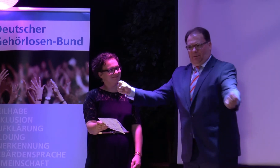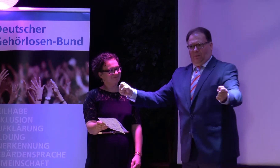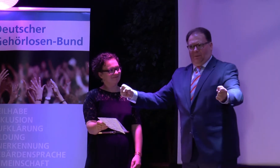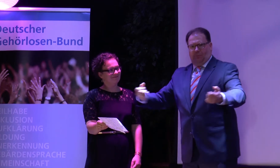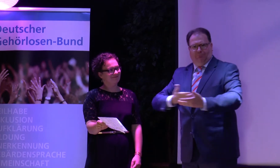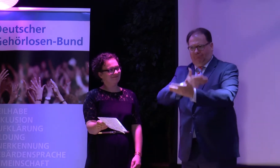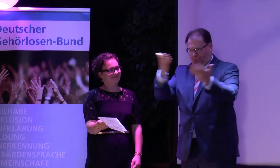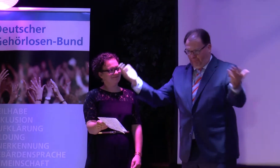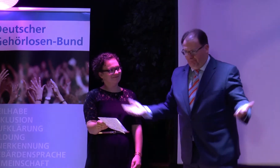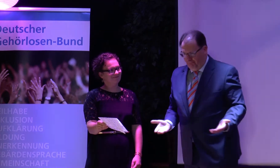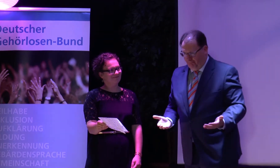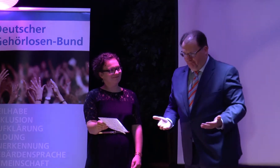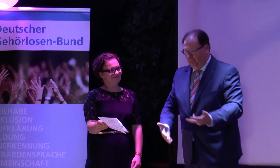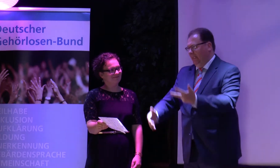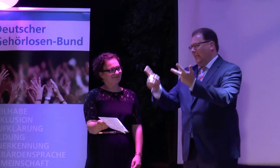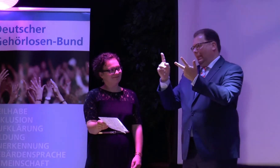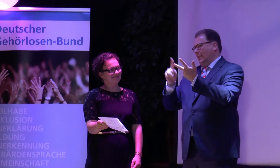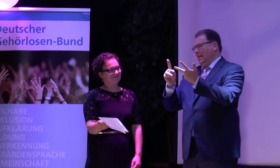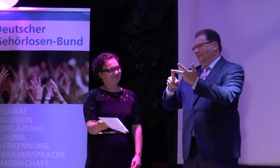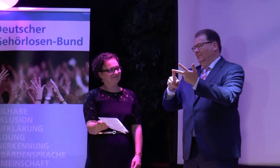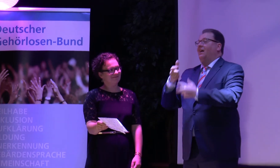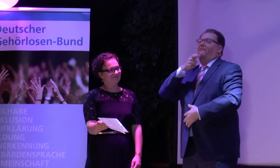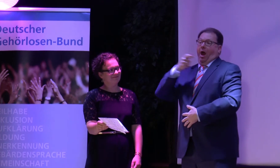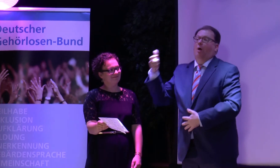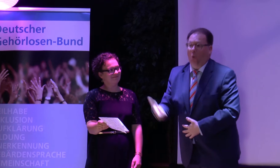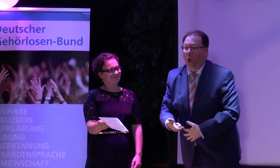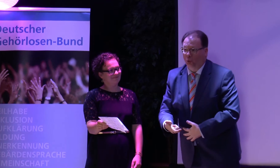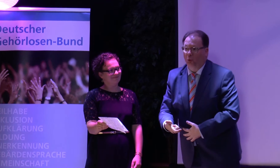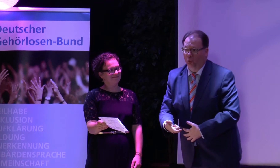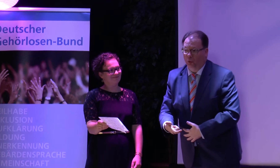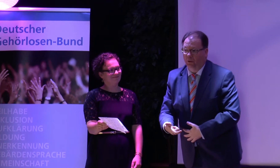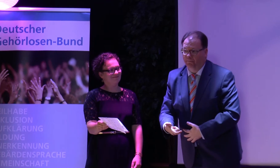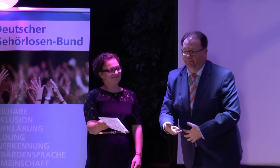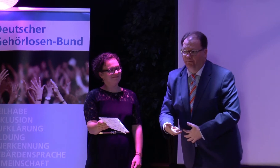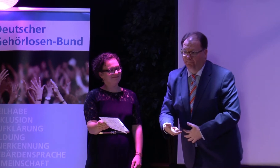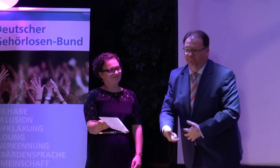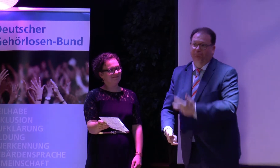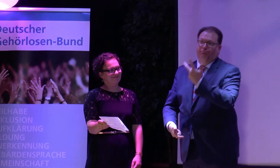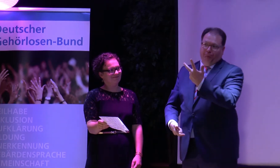kann, Engagement als zweiten großen Begriff würde ich da nennen und auch Verantwortung.